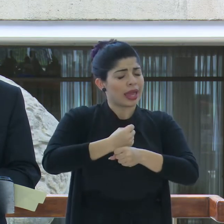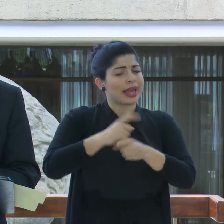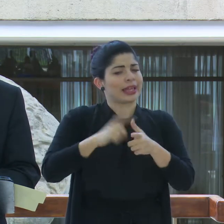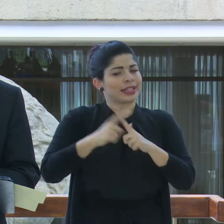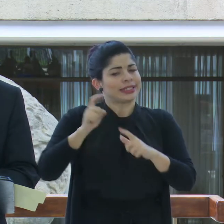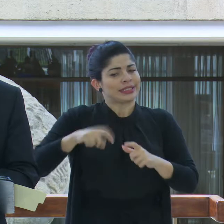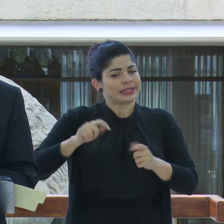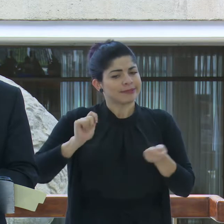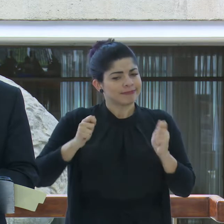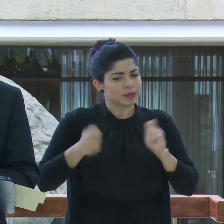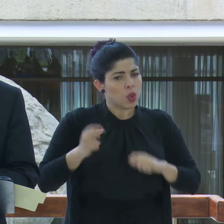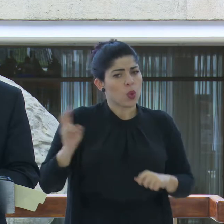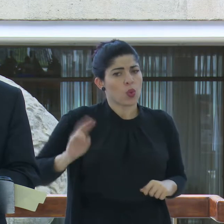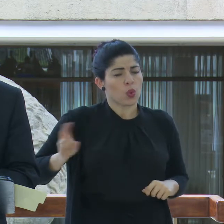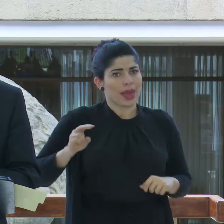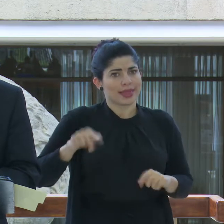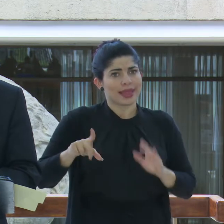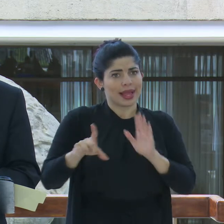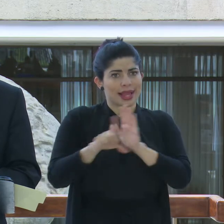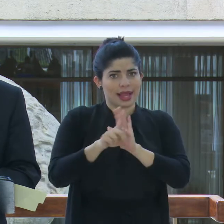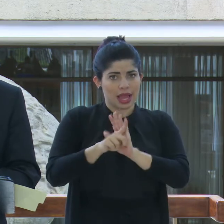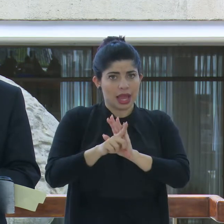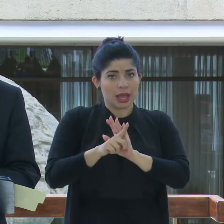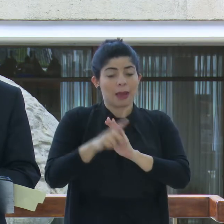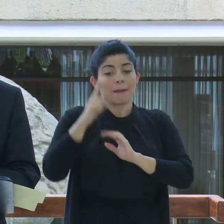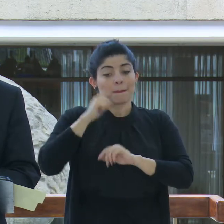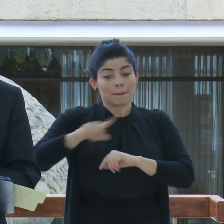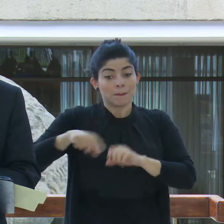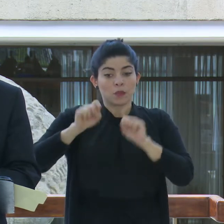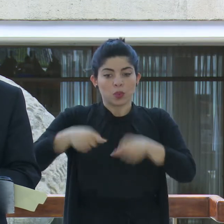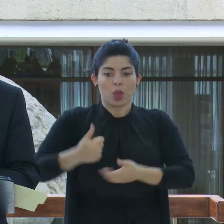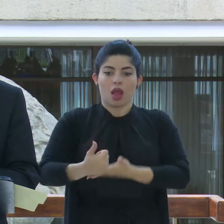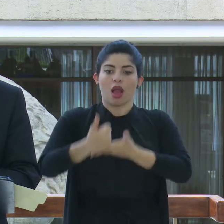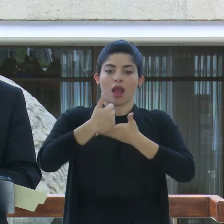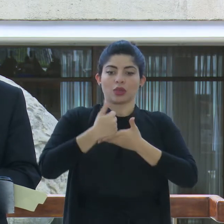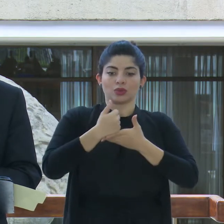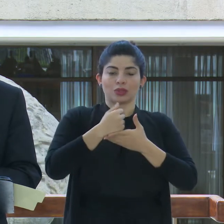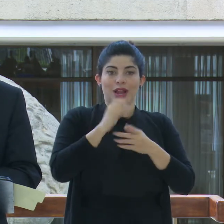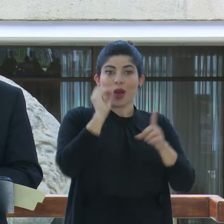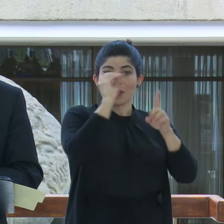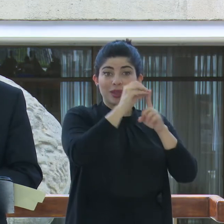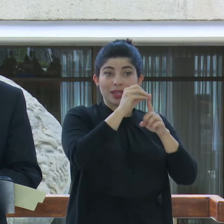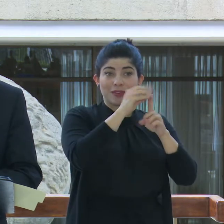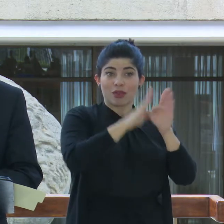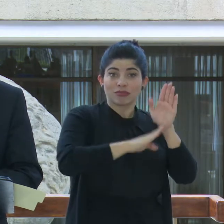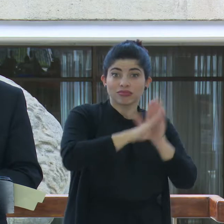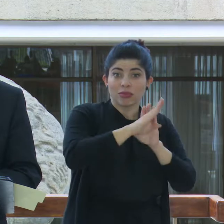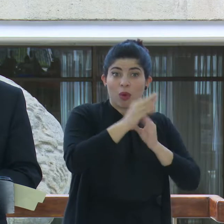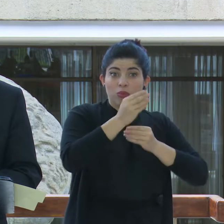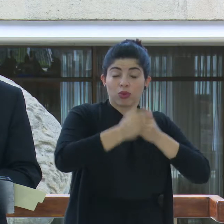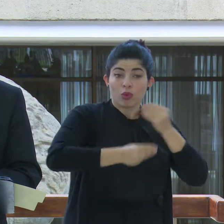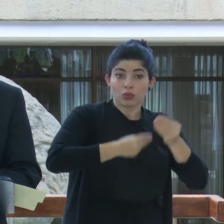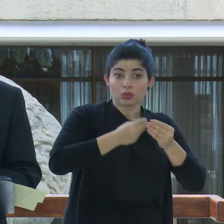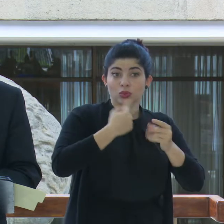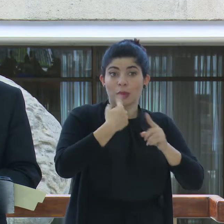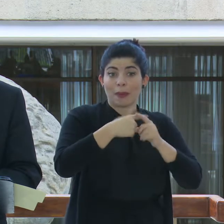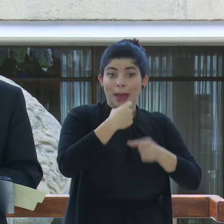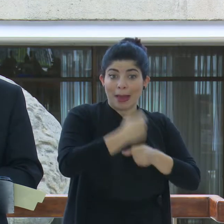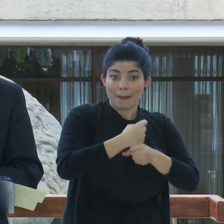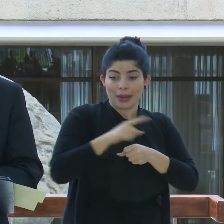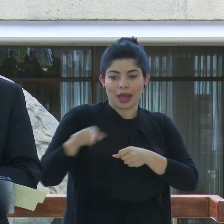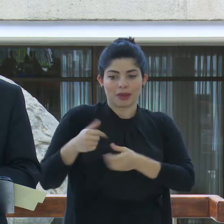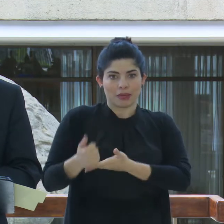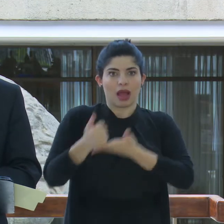cambios urgentes en nuestra legislación que coadyuven al propósito del crecimiento productivo y el empleo.